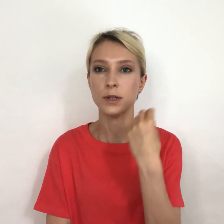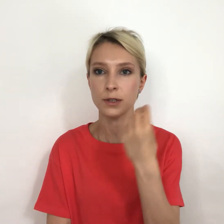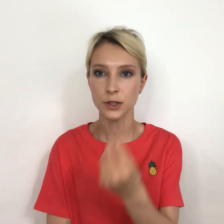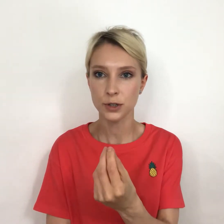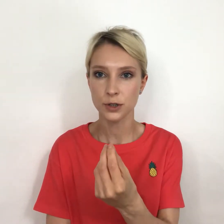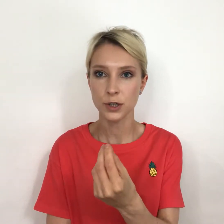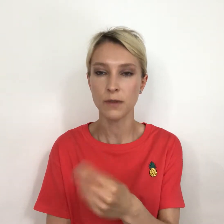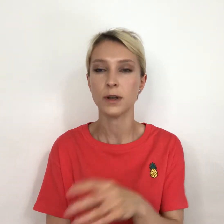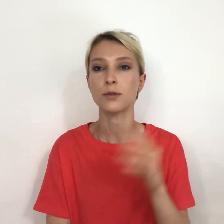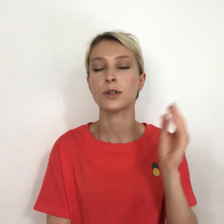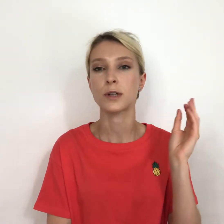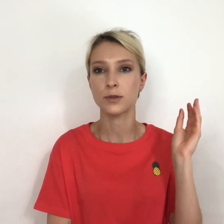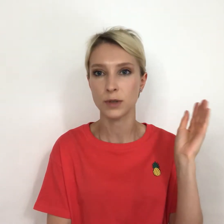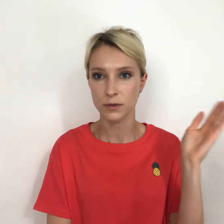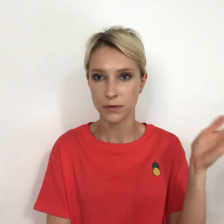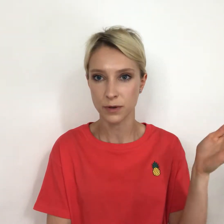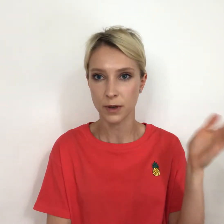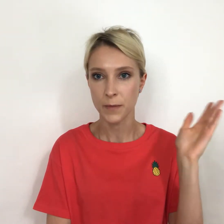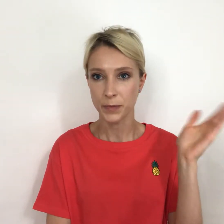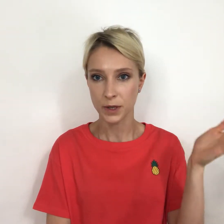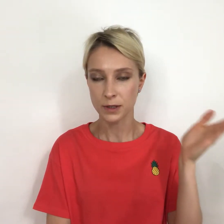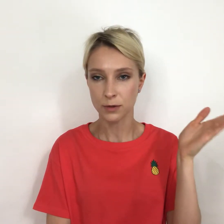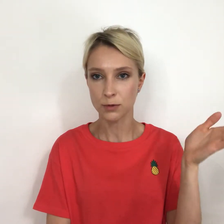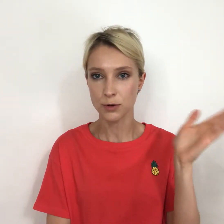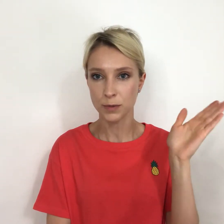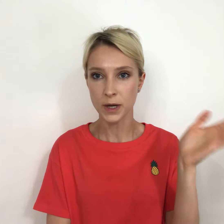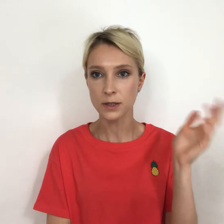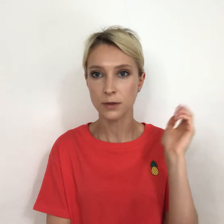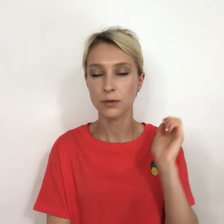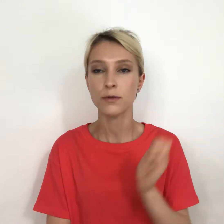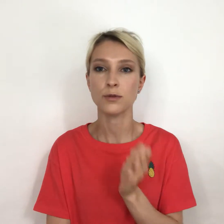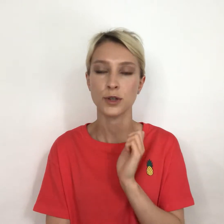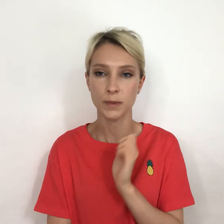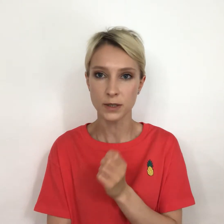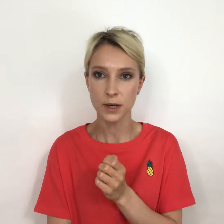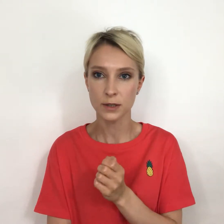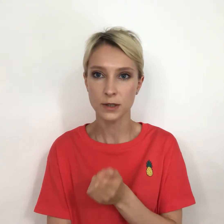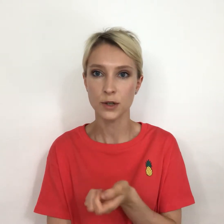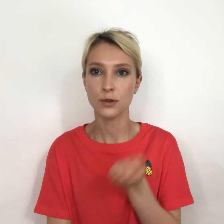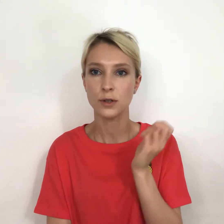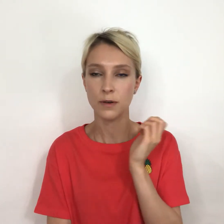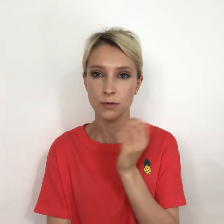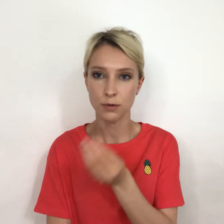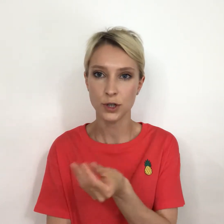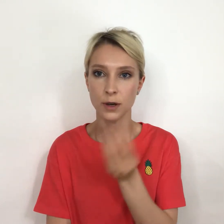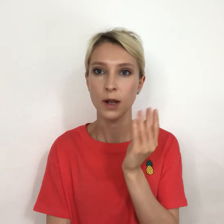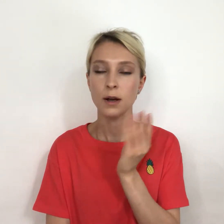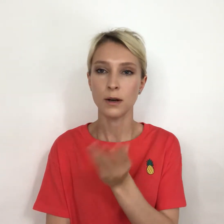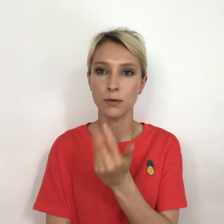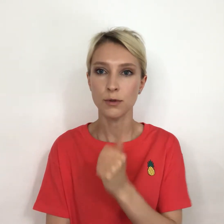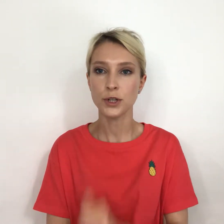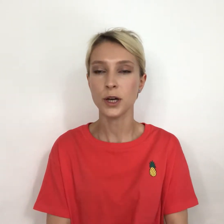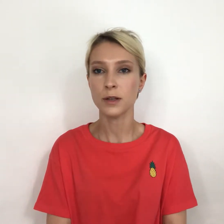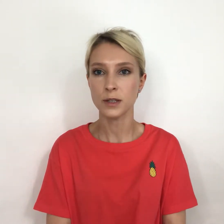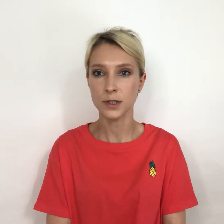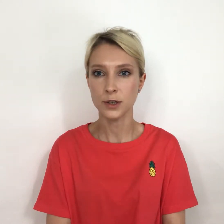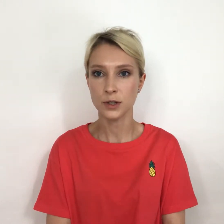насыщенных жирах, которые, кстати, у нас, если это кусочек мяска, то в кусочке мяска они содержатся, да, в кусочке курочки она содержится.